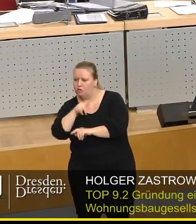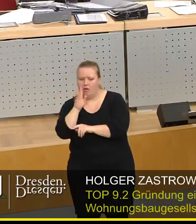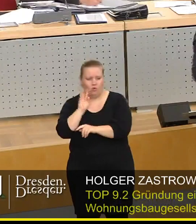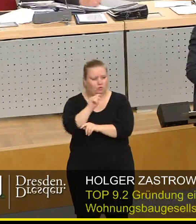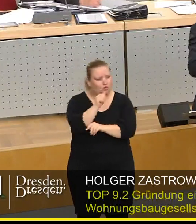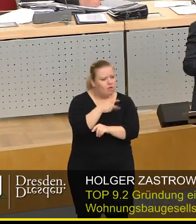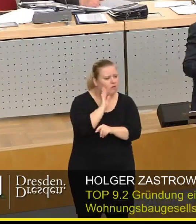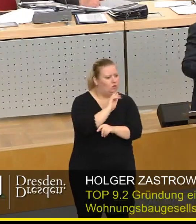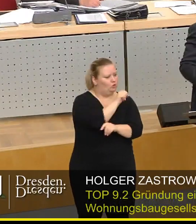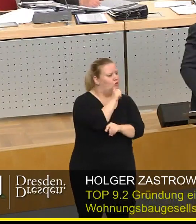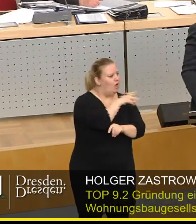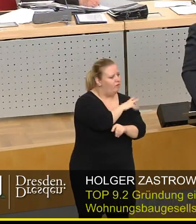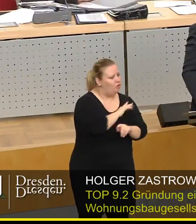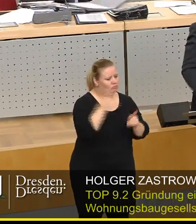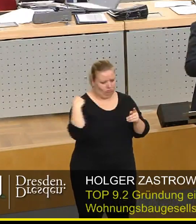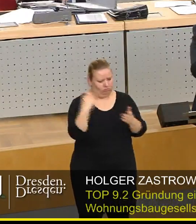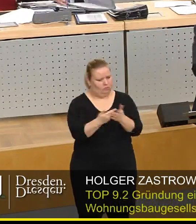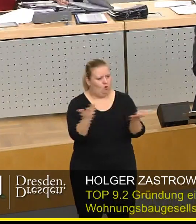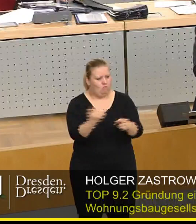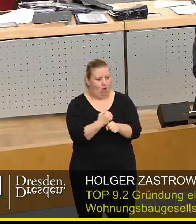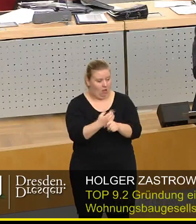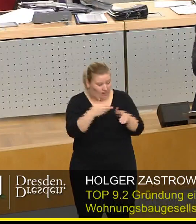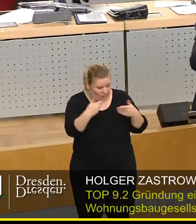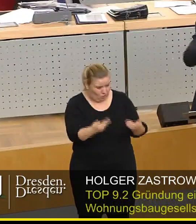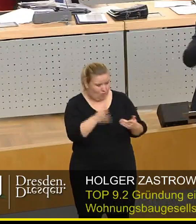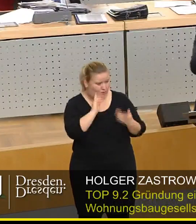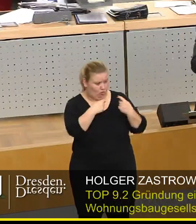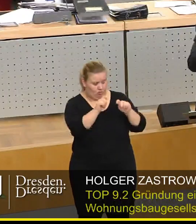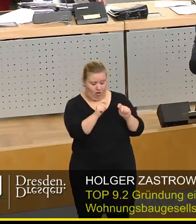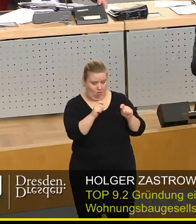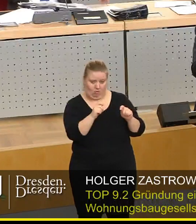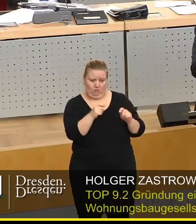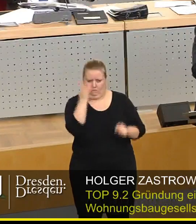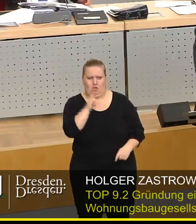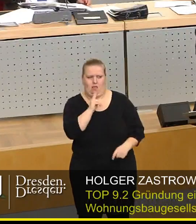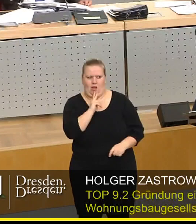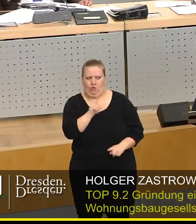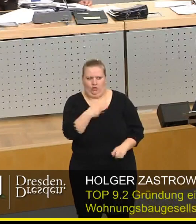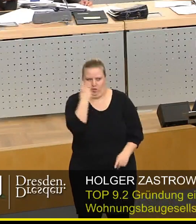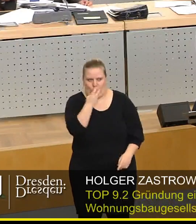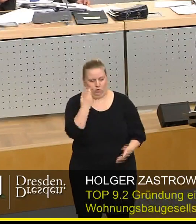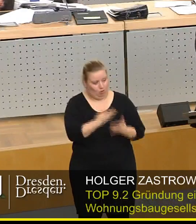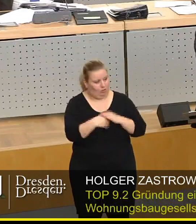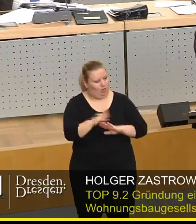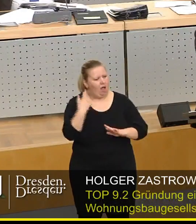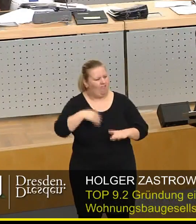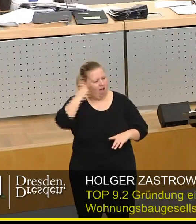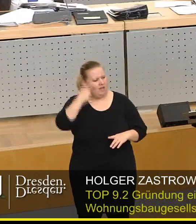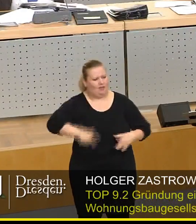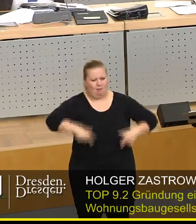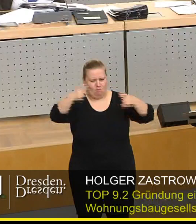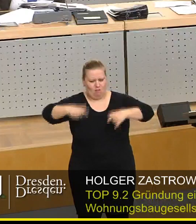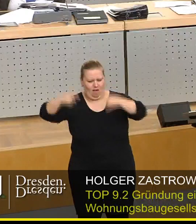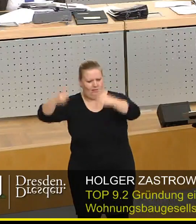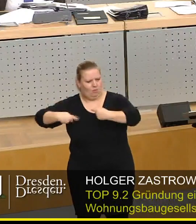dort, dort und wo es auch immer ist, wie wir es in den letzten Jahren gemacht haben. Aber das, was Sie machen, hat sich noch nicht mal die DDR getraut. Die hat bei Ihren Plattenbaugebieten